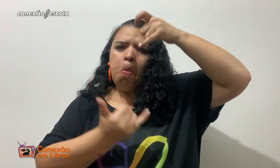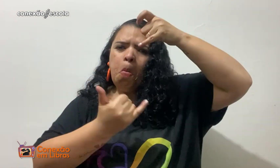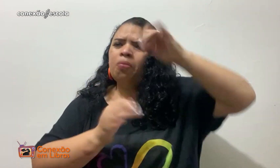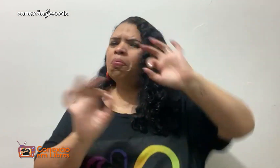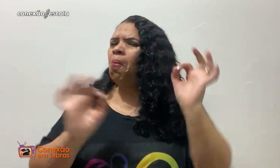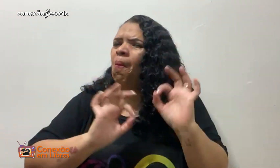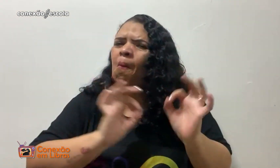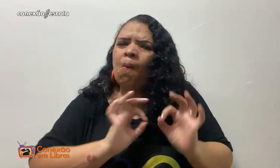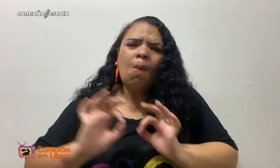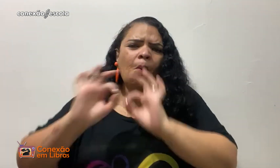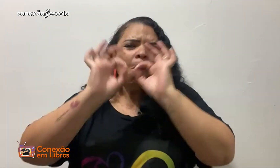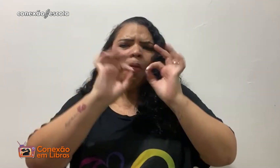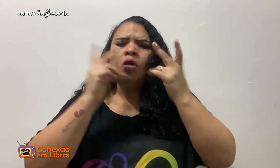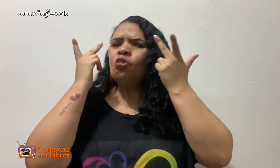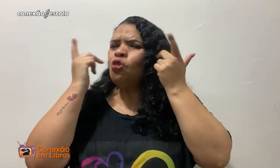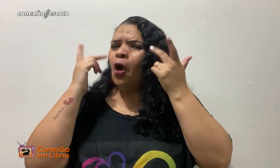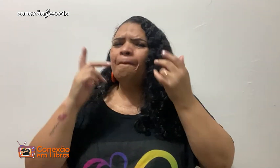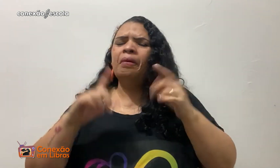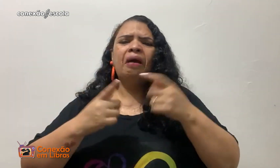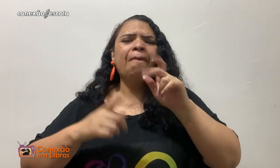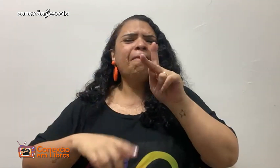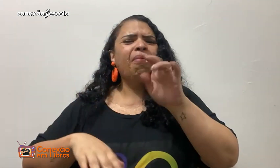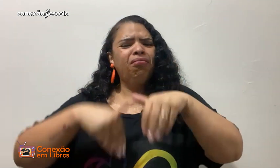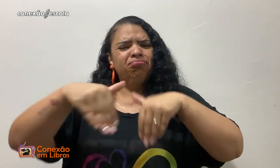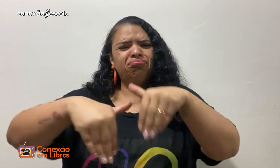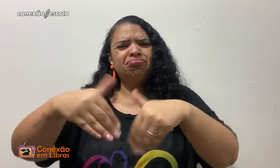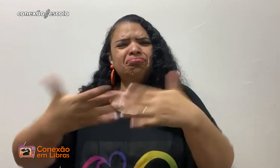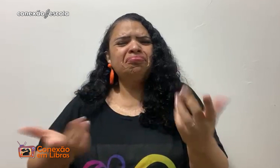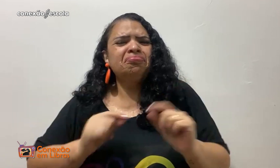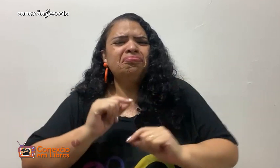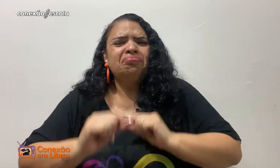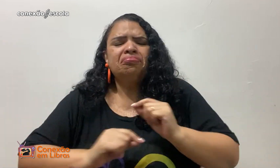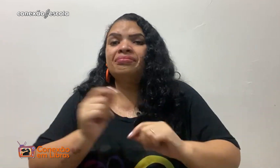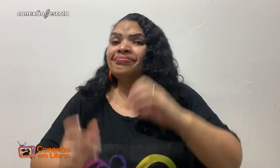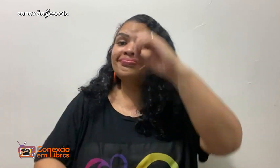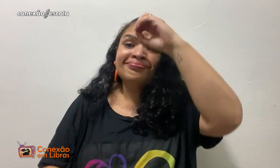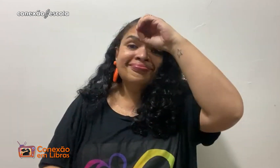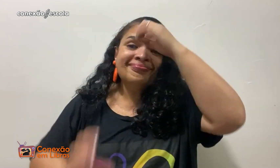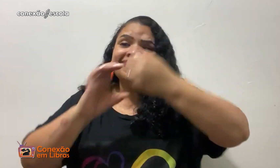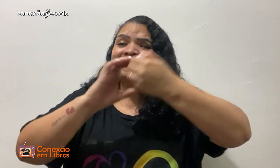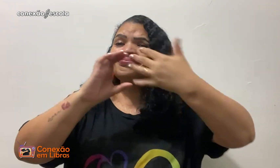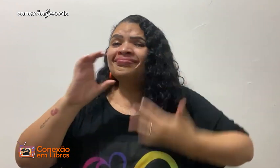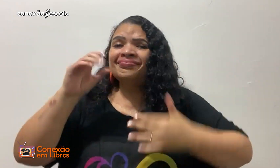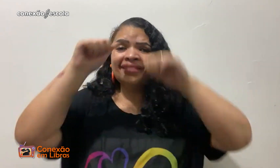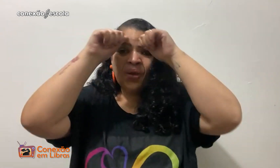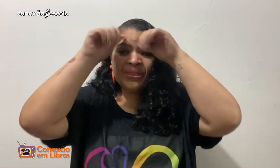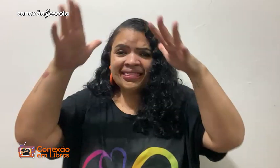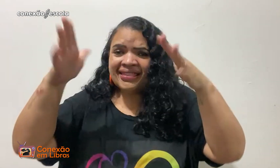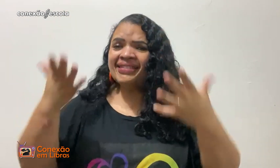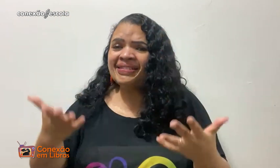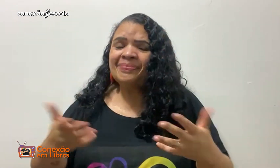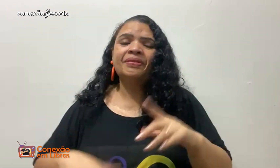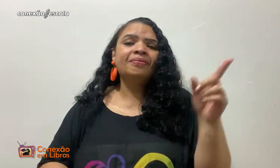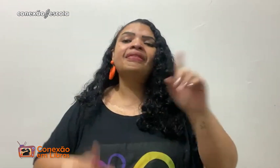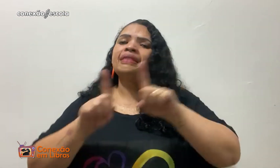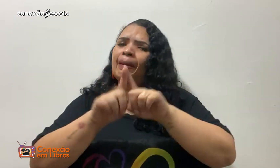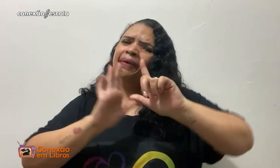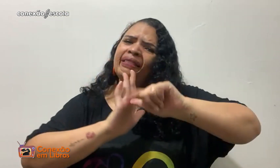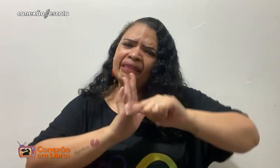tem nenhum rompimento, nada. Ela é normal. Mas por que ela fica andando assim na ponta do pé? E ela não sabia que essa é uma característica